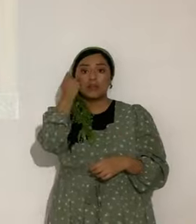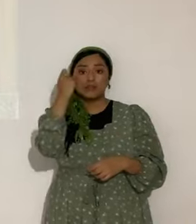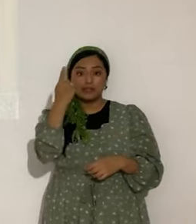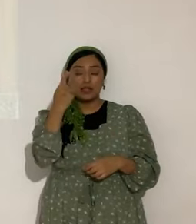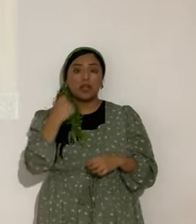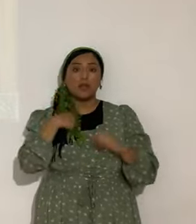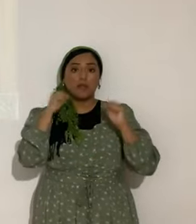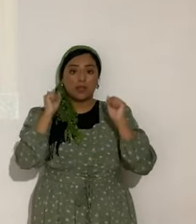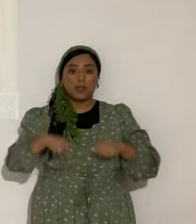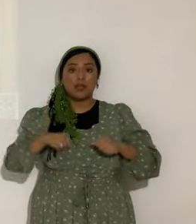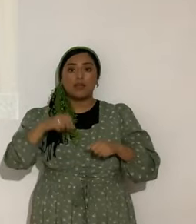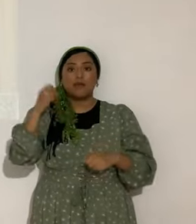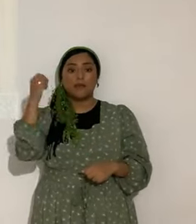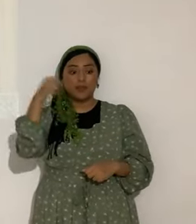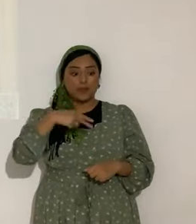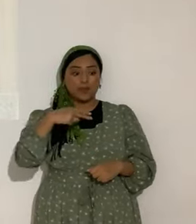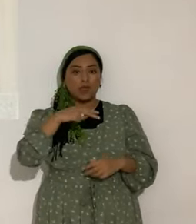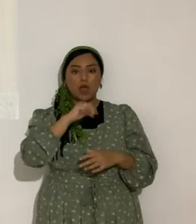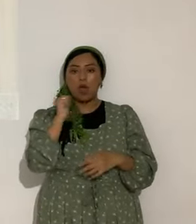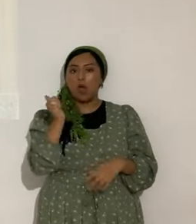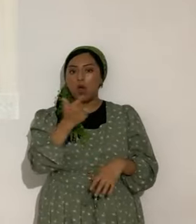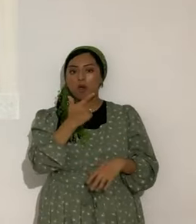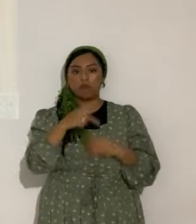podemos derrotar. Toda debilidad.